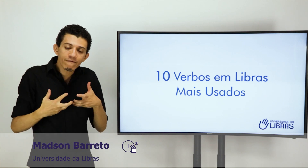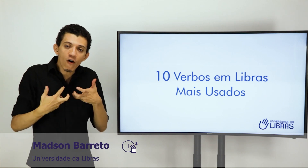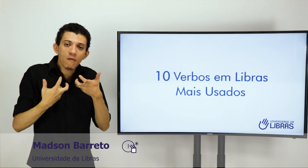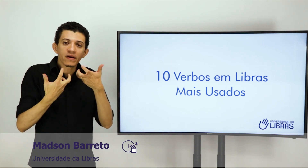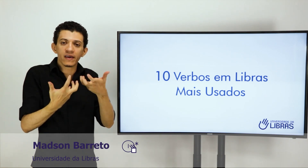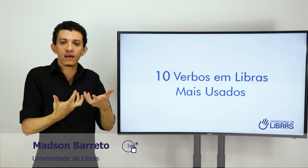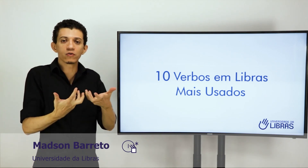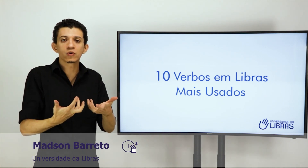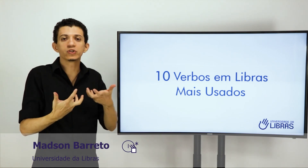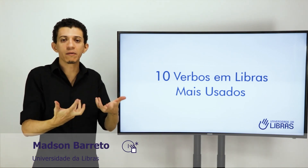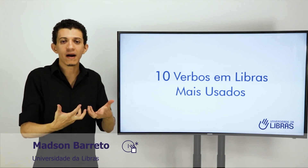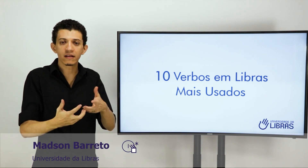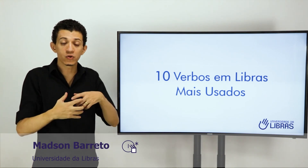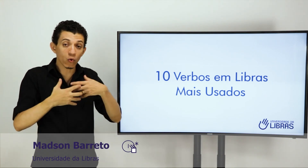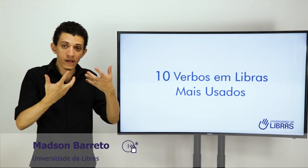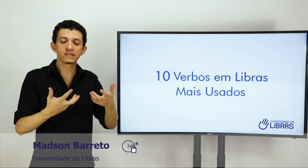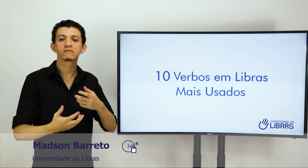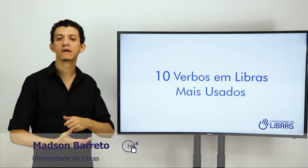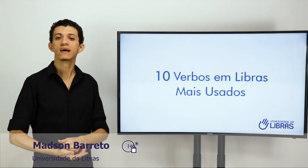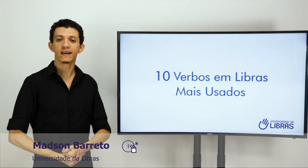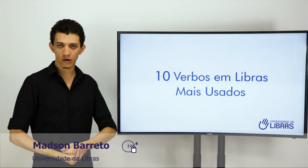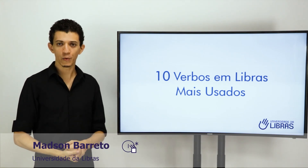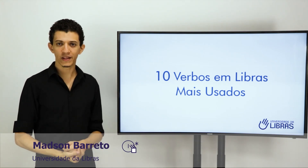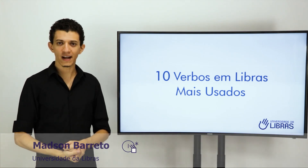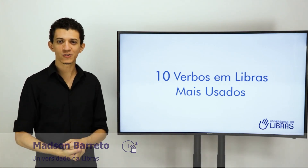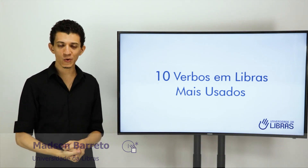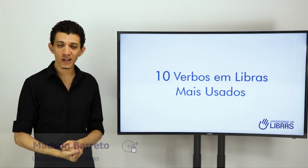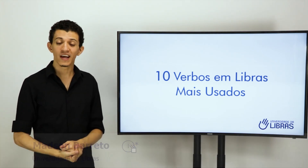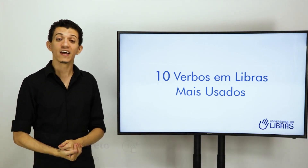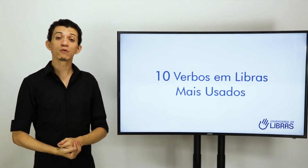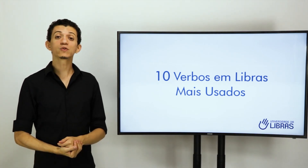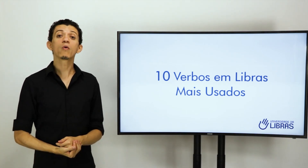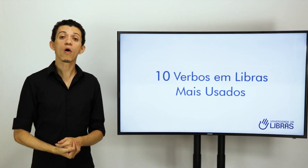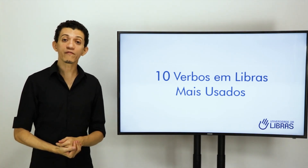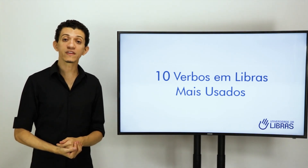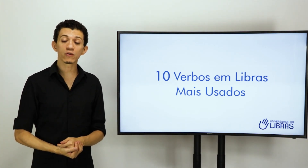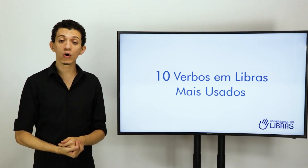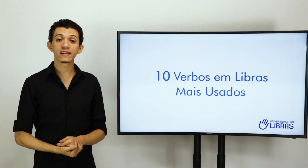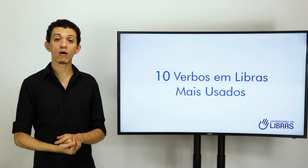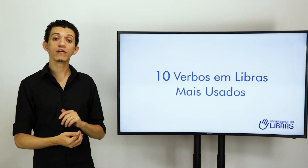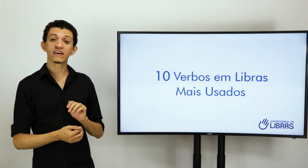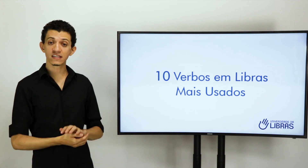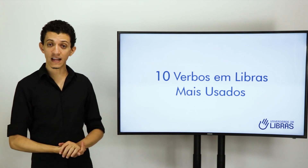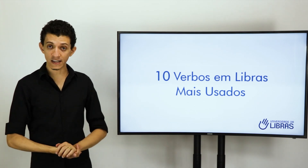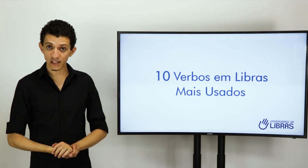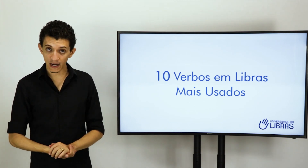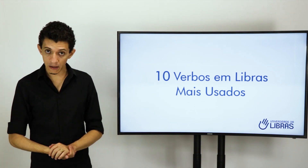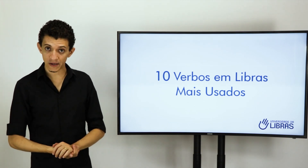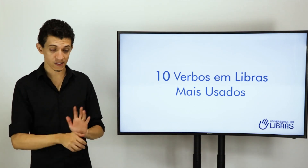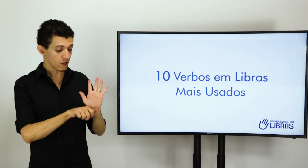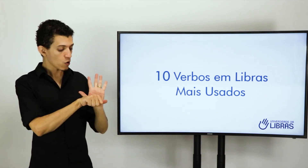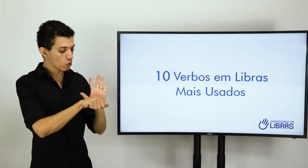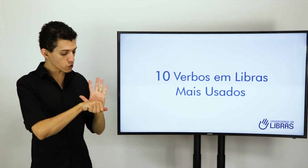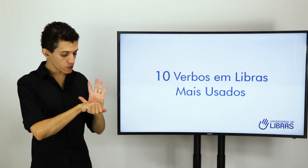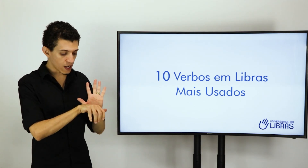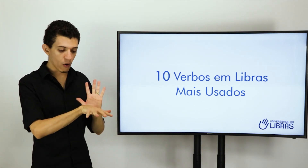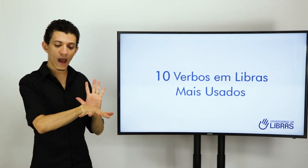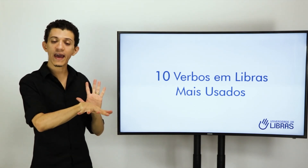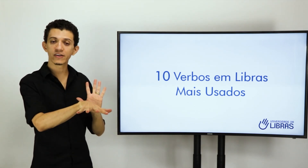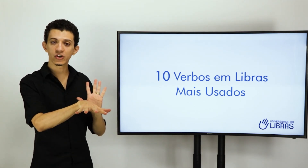forma que eu sou chamado, sou conhecido na comunidade surda, e eu sou co-fundador da Universidade da Libras, cujo sinal é este